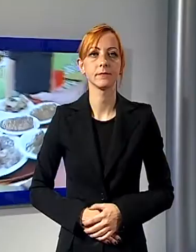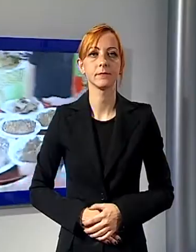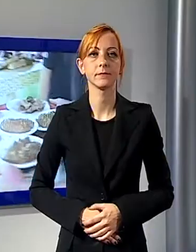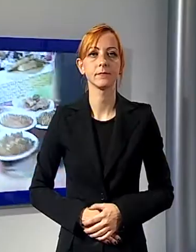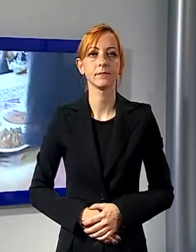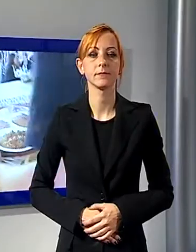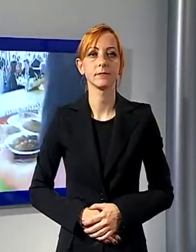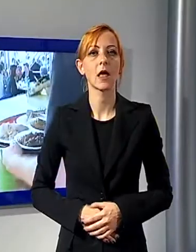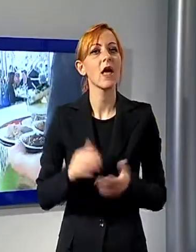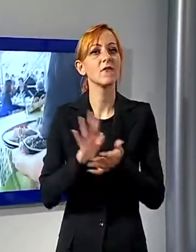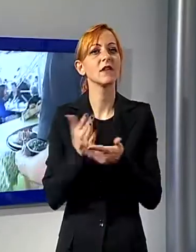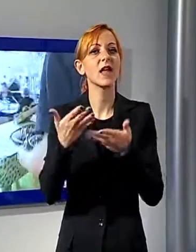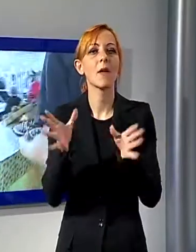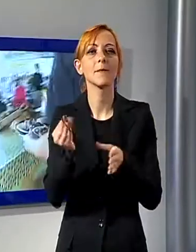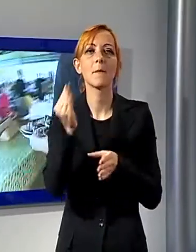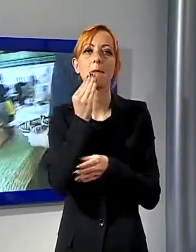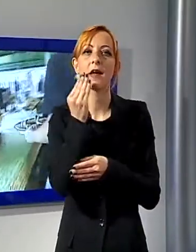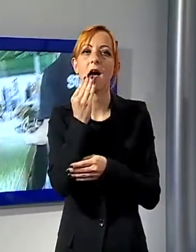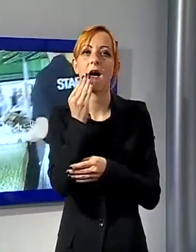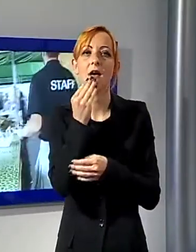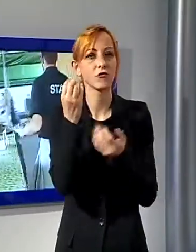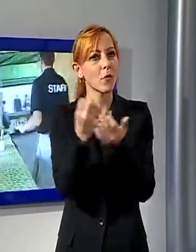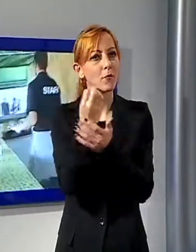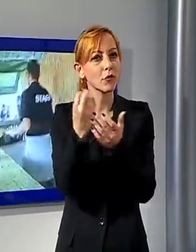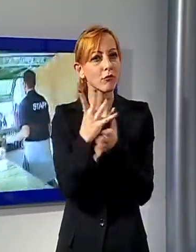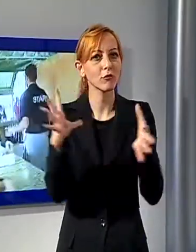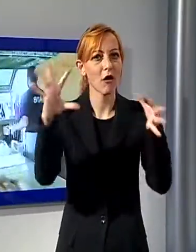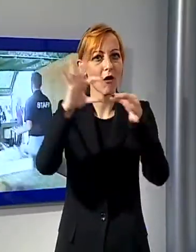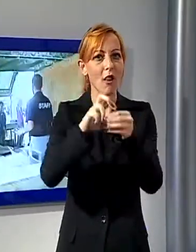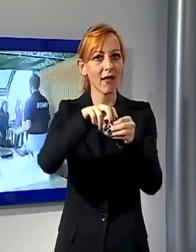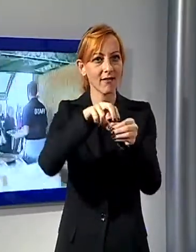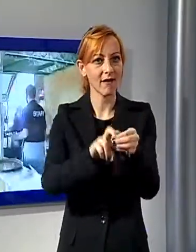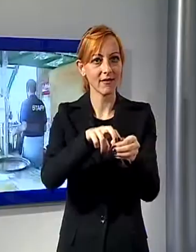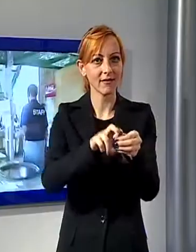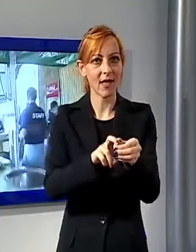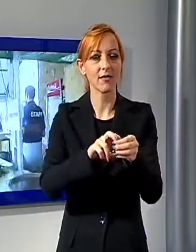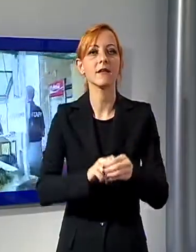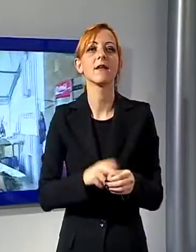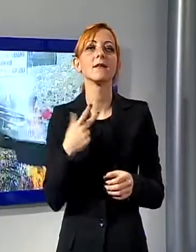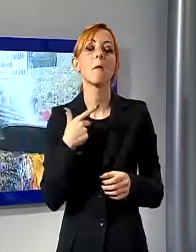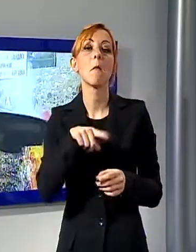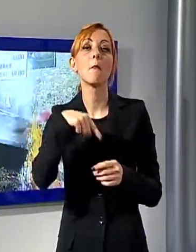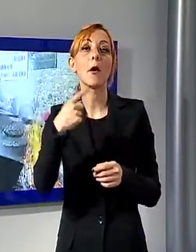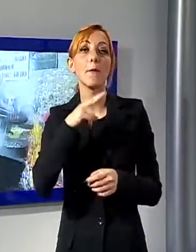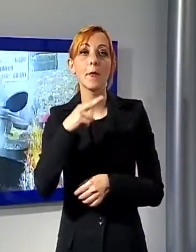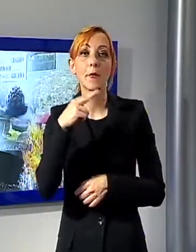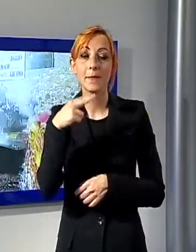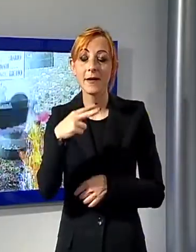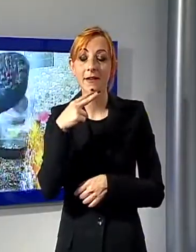aperta con un pranzo dedicato a tutti quei prodotti derivati o parenti stretti della castagna. Poi nel pomeriggio sono stati arrostiti